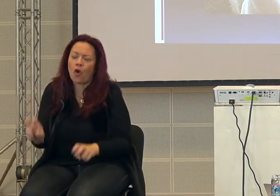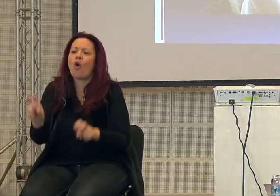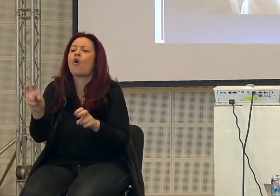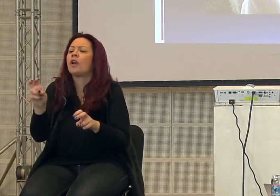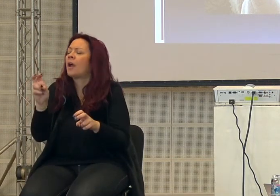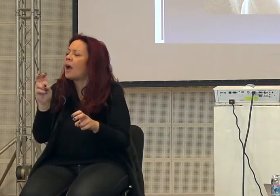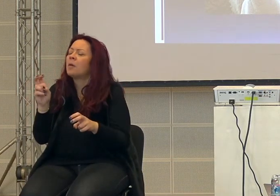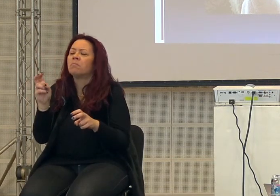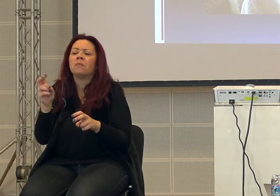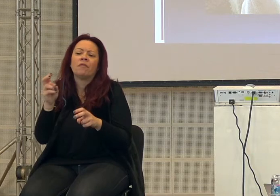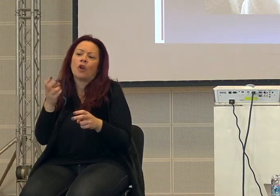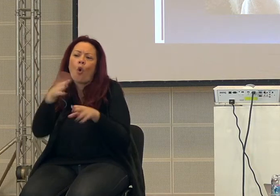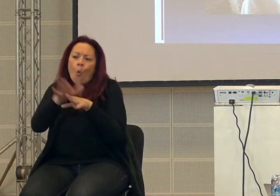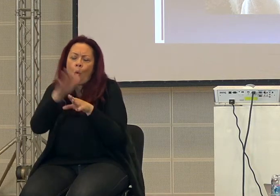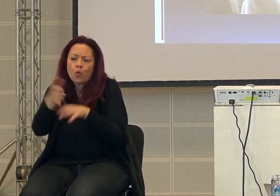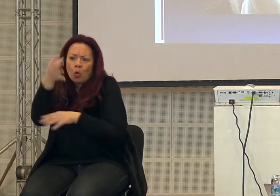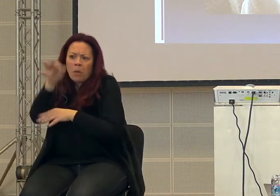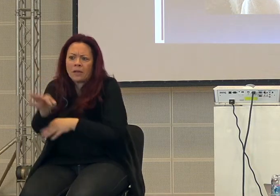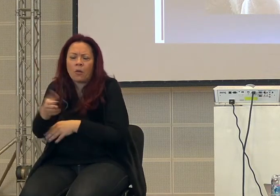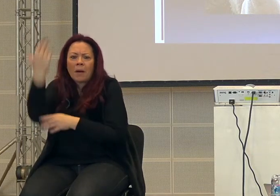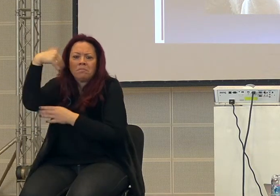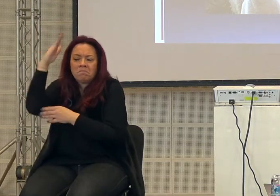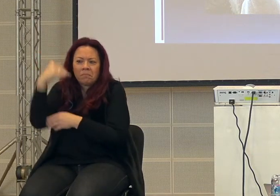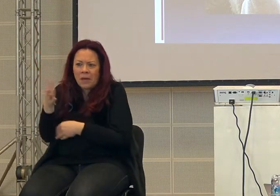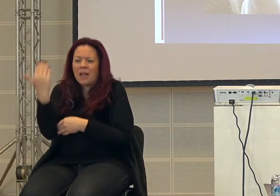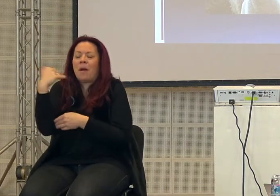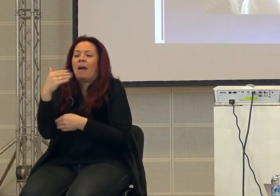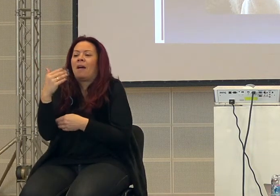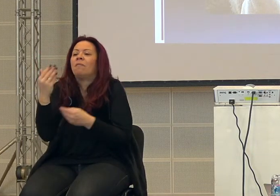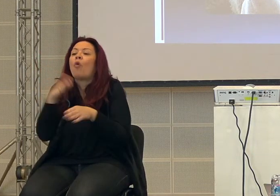applicazioni particolari, però a quell'epoca non era...